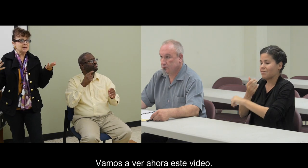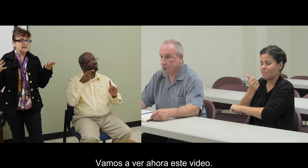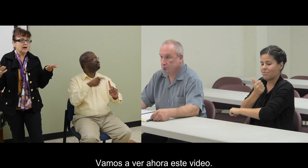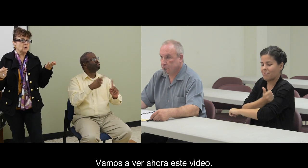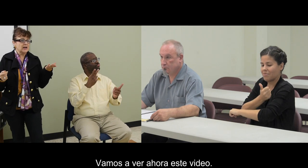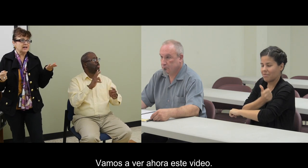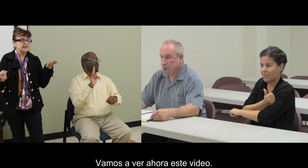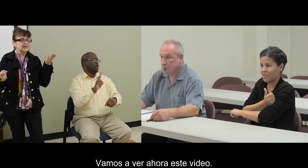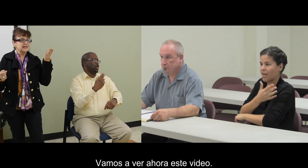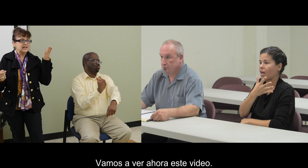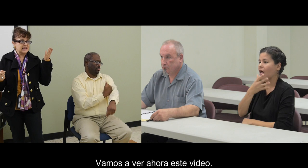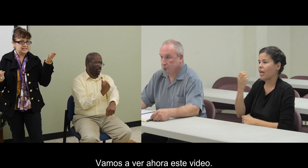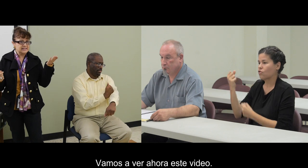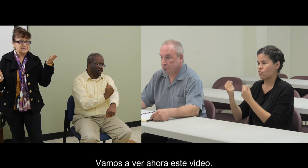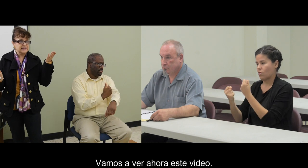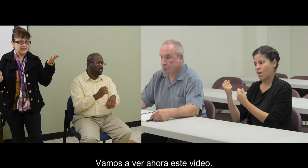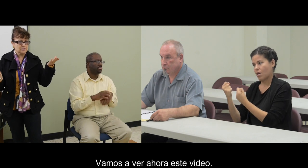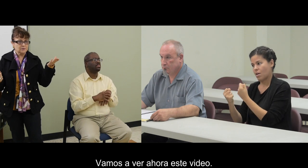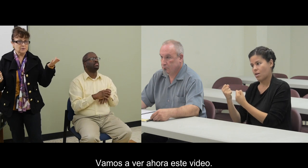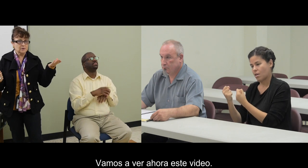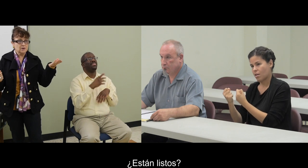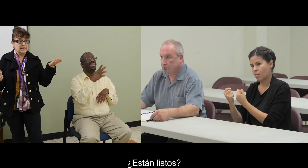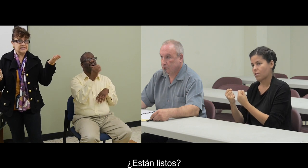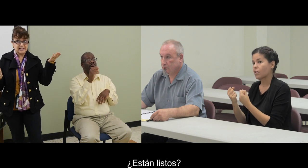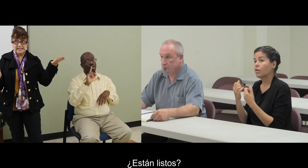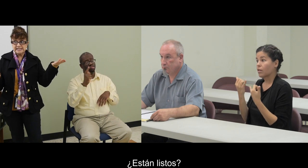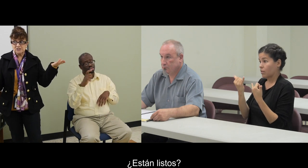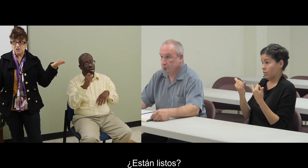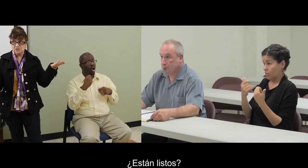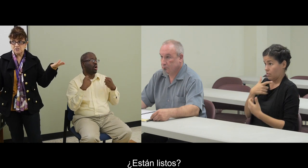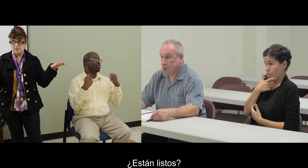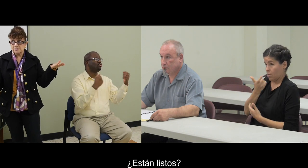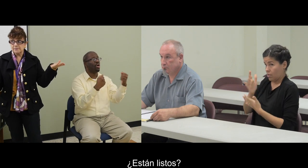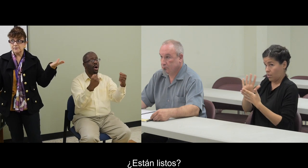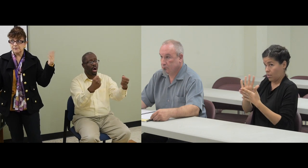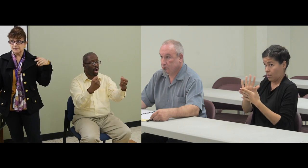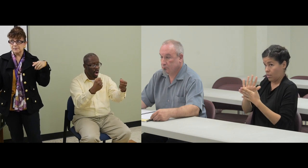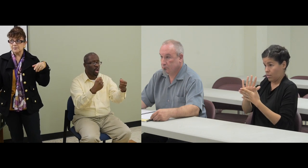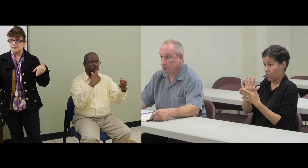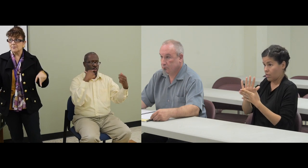Vamos a ver ahora este video. ¿Están listos?